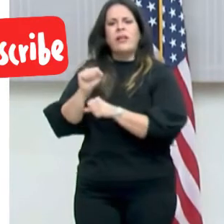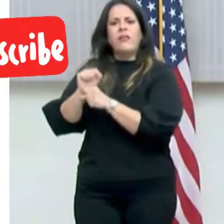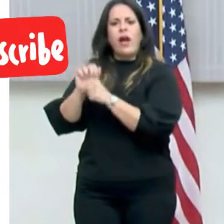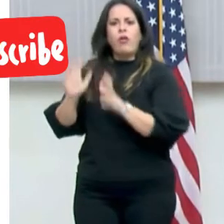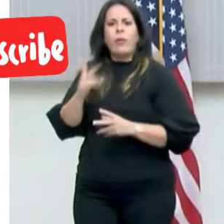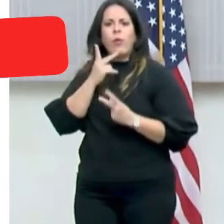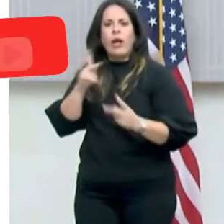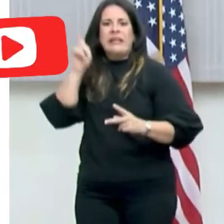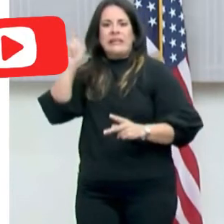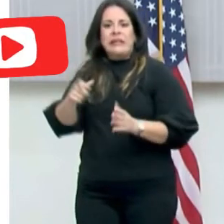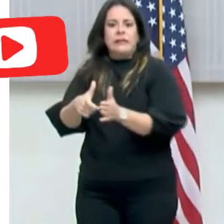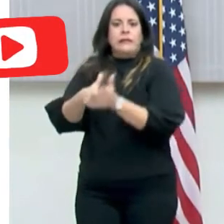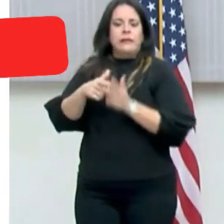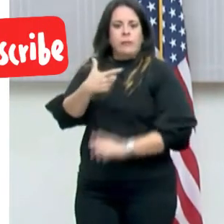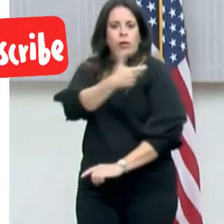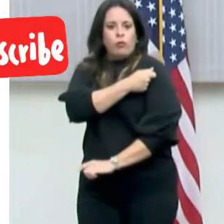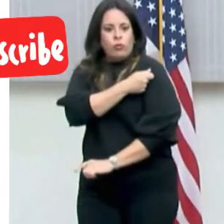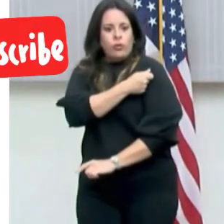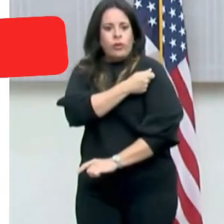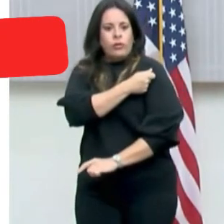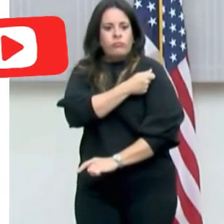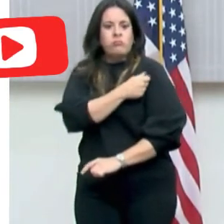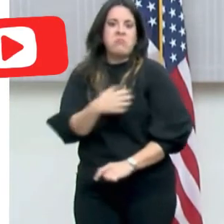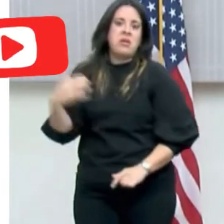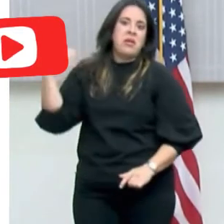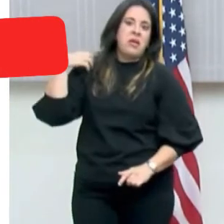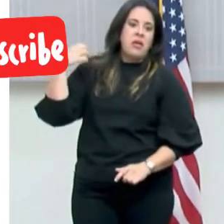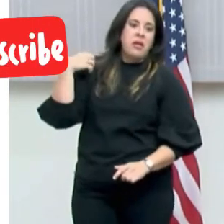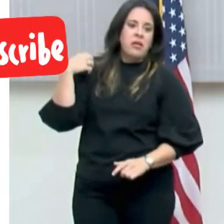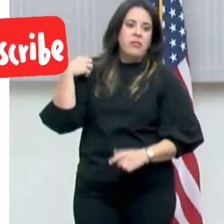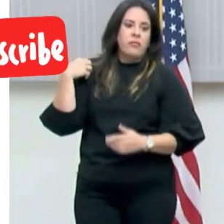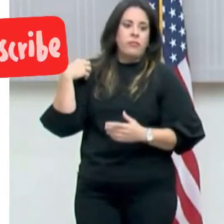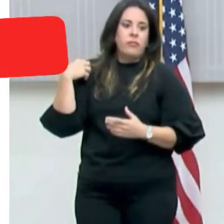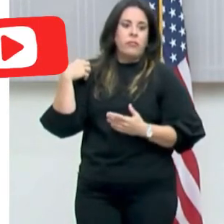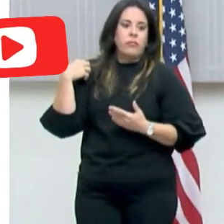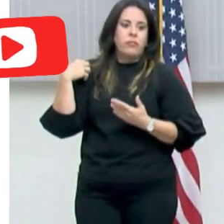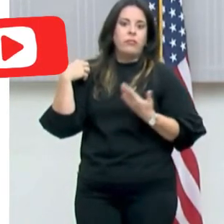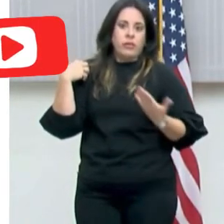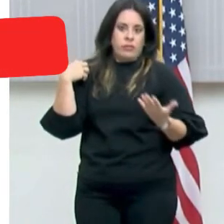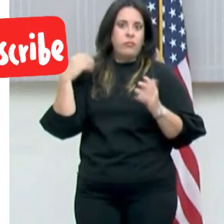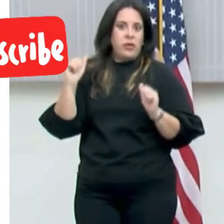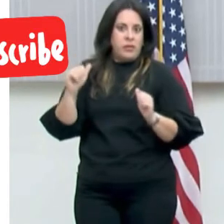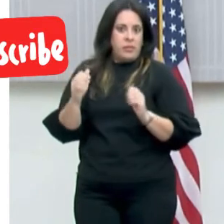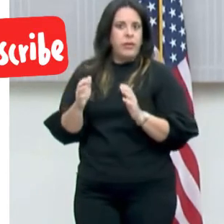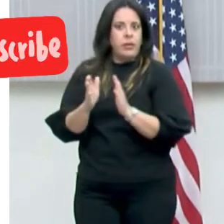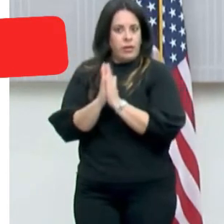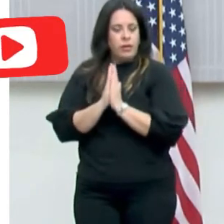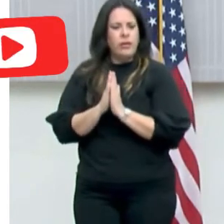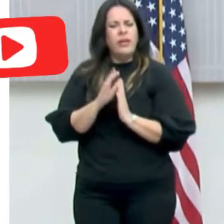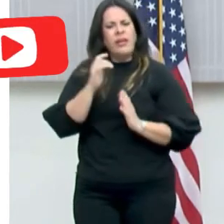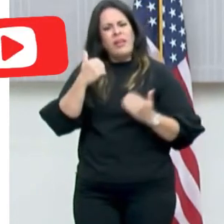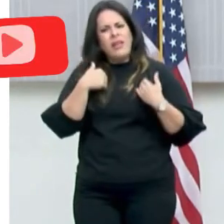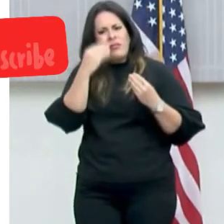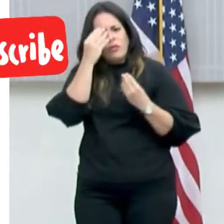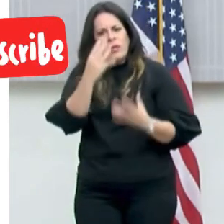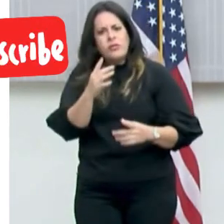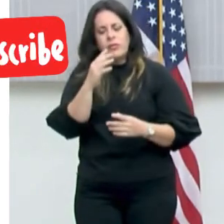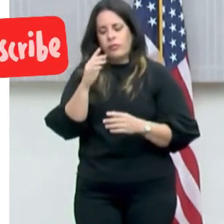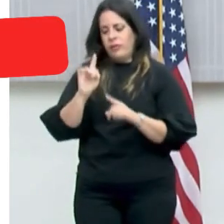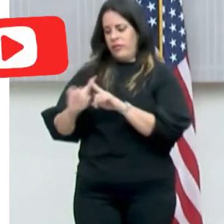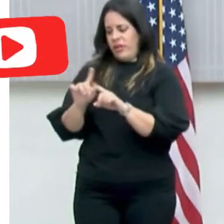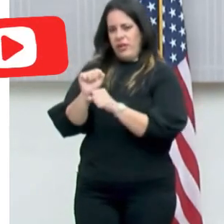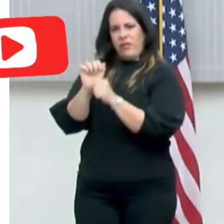públicos debían vacunarse, ¿verdad? Usted mismo se expresó como jefe del gobierno, ¿verdad que lo es? Quisiera saber si tiene información de cuántos empleados